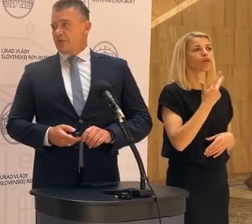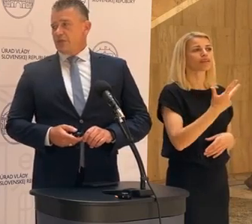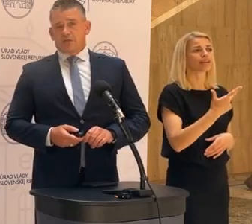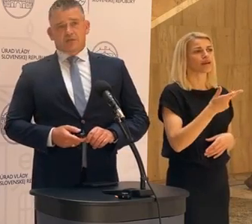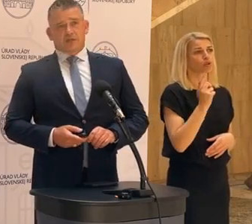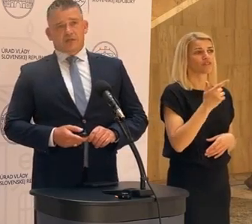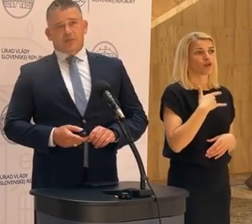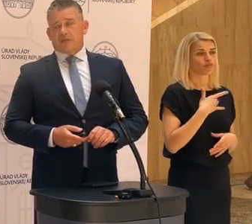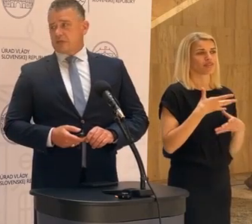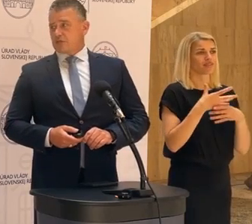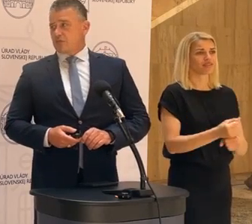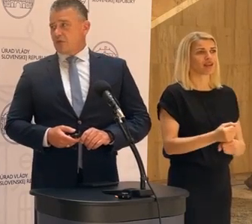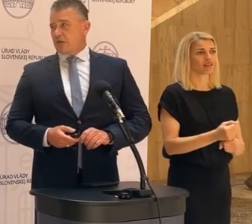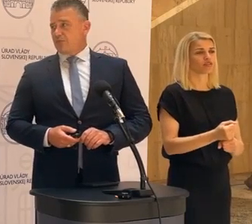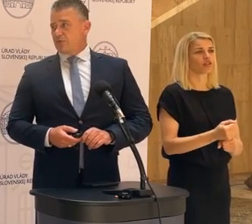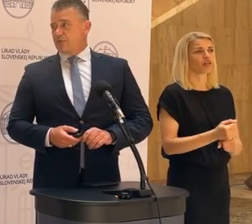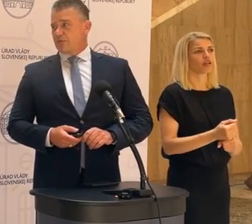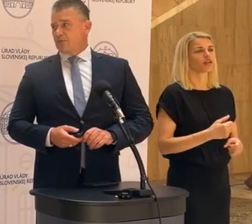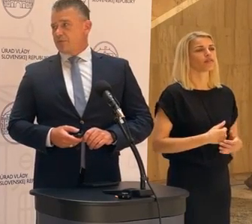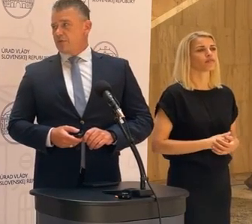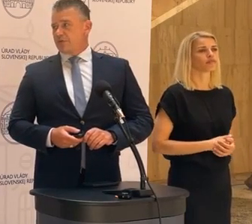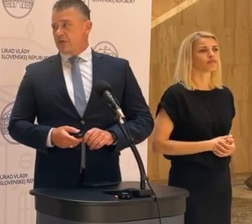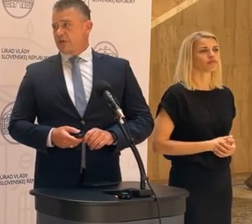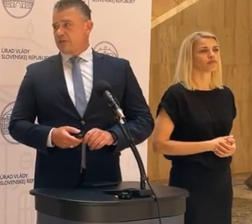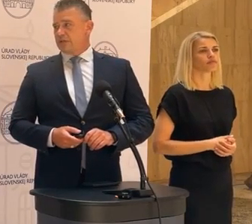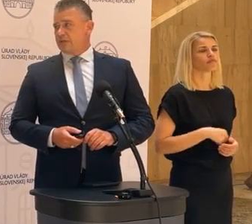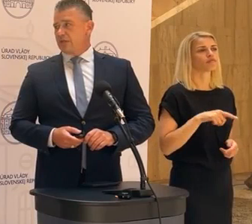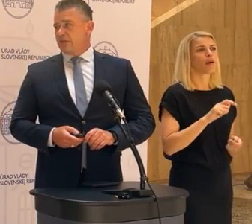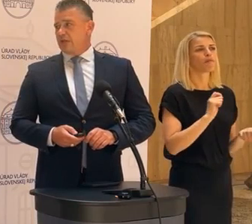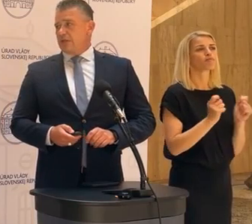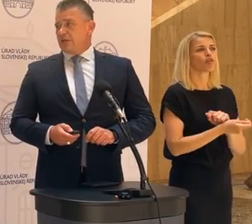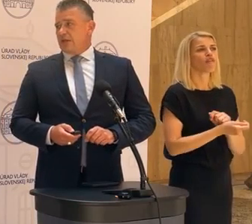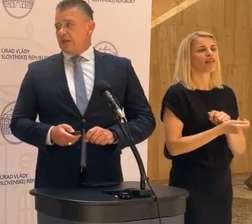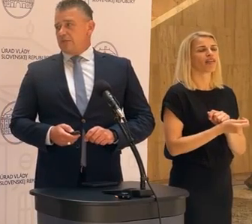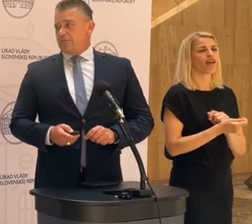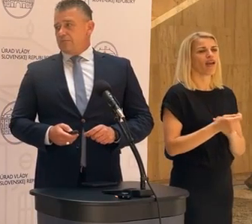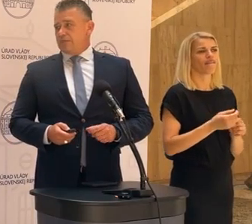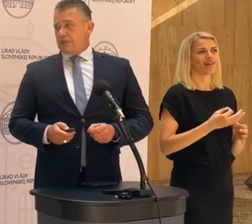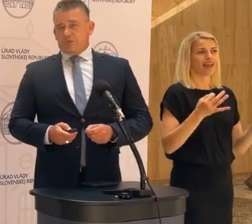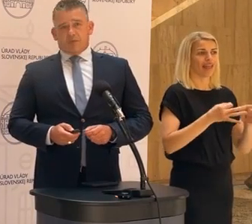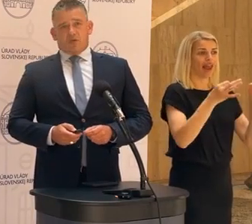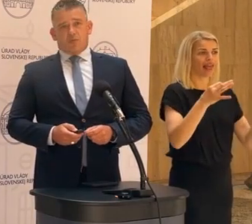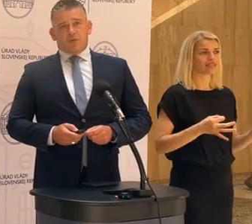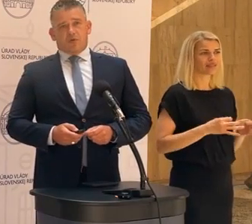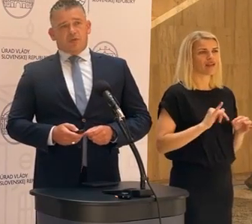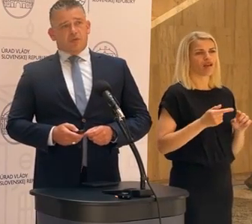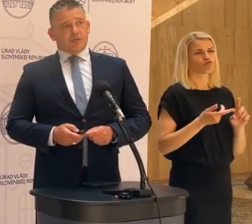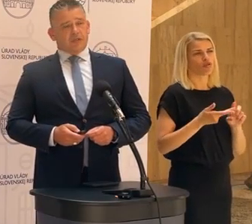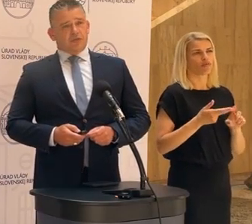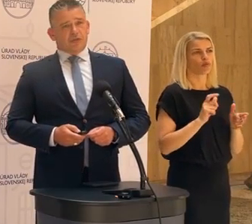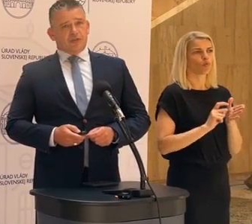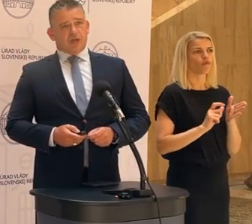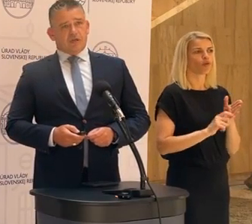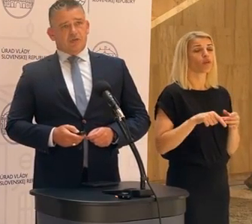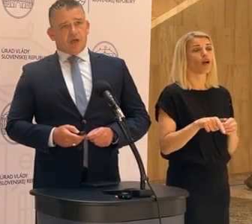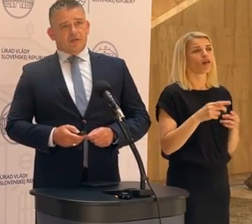osoby za prevádzačstvo a pozmeňovanie verejnej listiny. A samozrejme koordinujeme